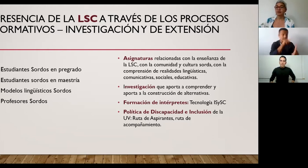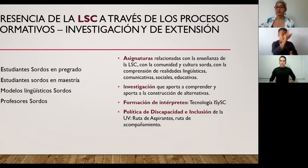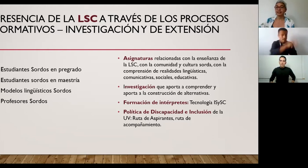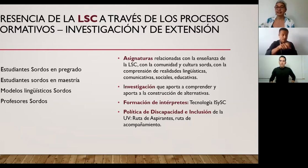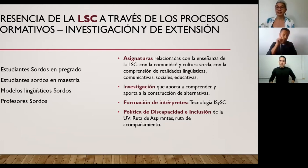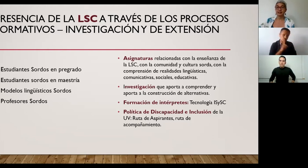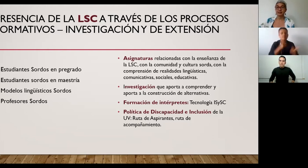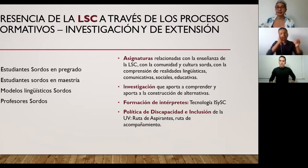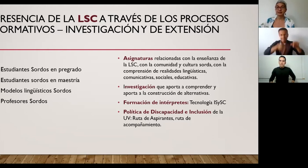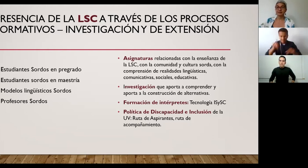procesos de guía e interpretación